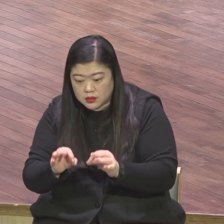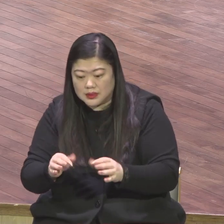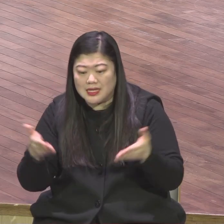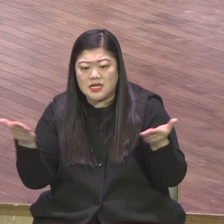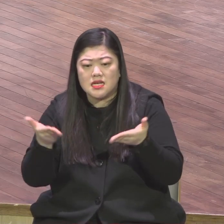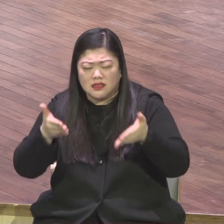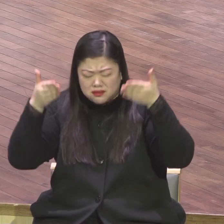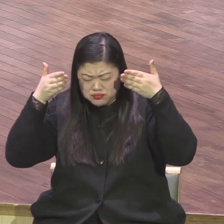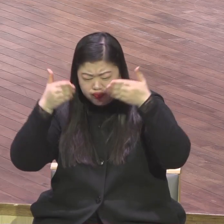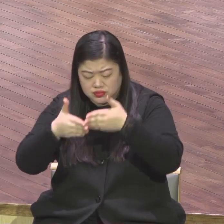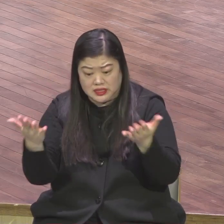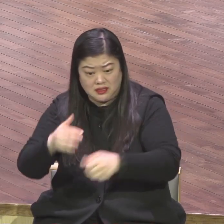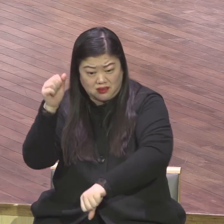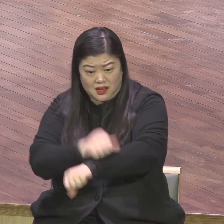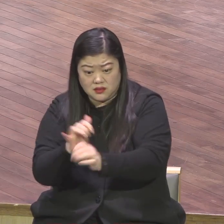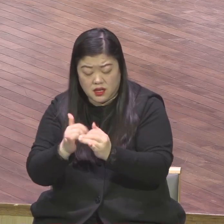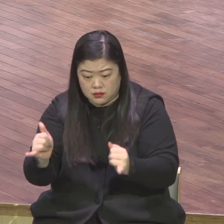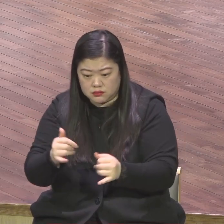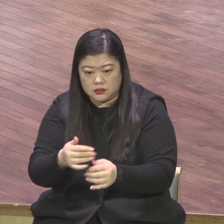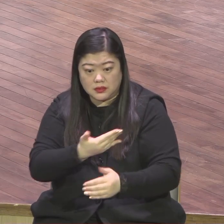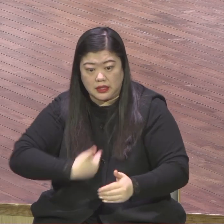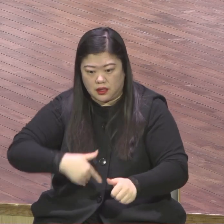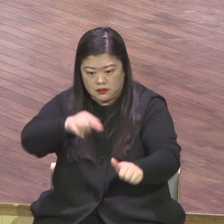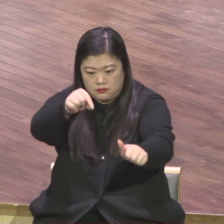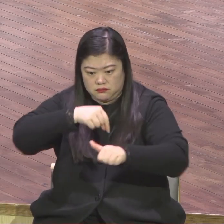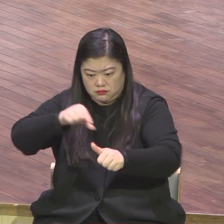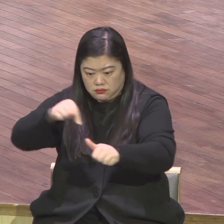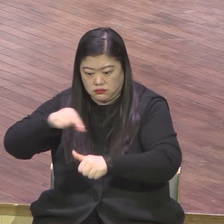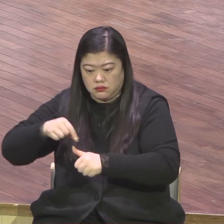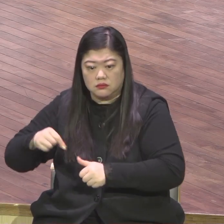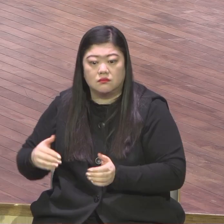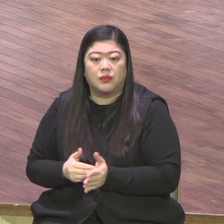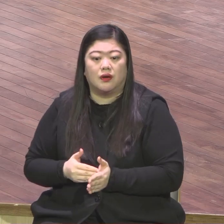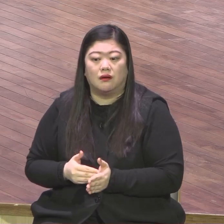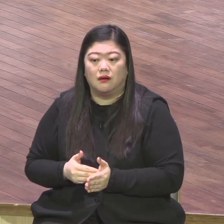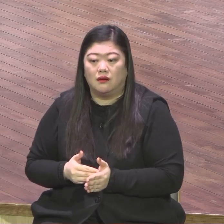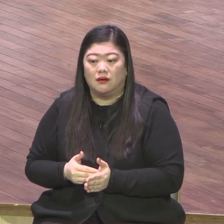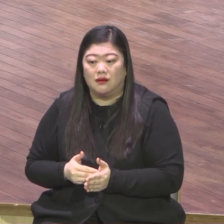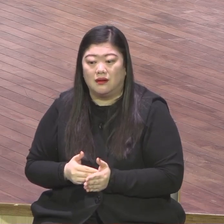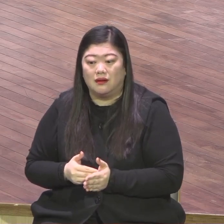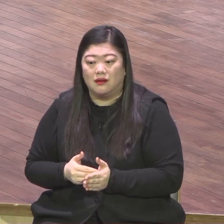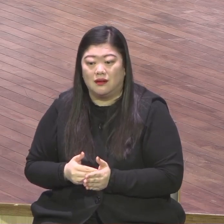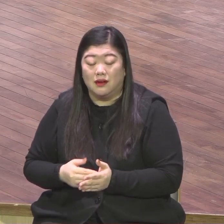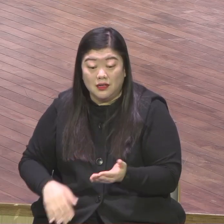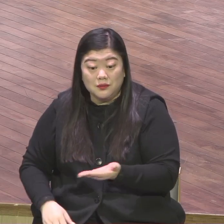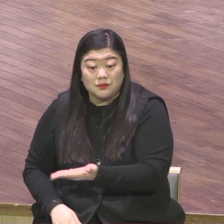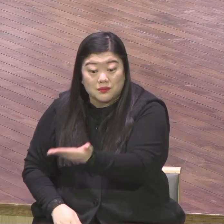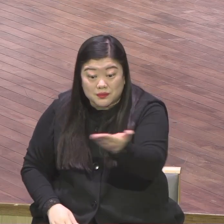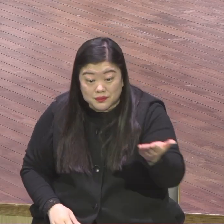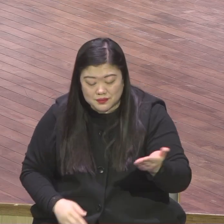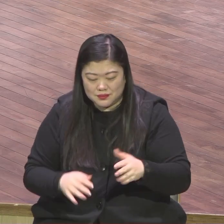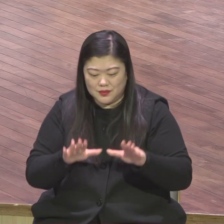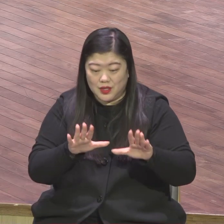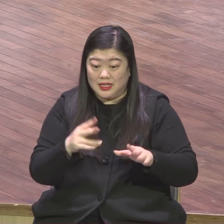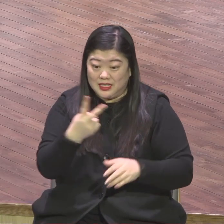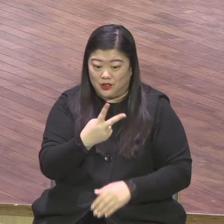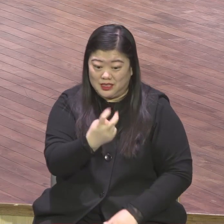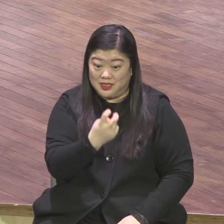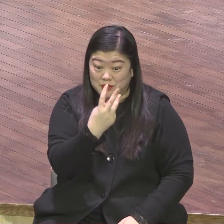예원교회 전승부는 2023년 여러분 삶의 현장에서 이전과는 비교를 할 수 없는 몰입적 삶을